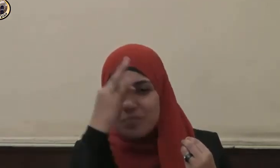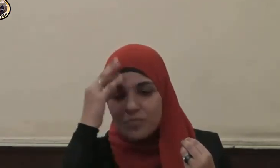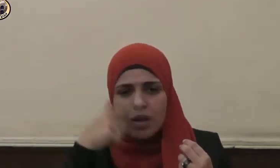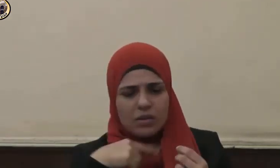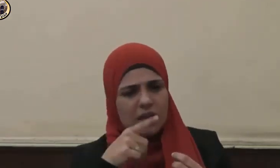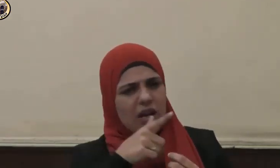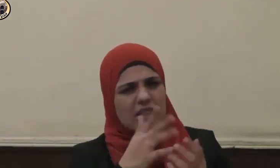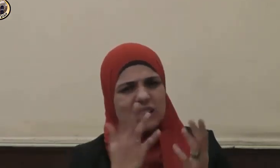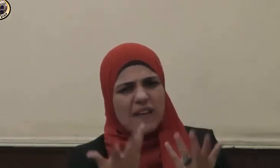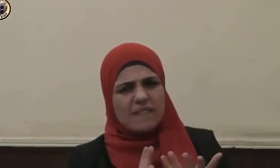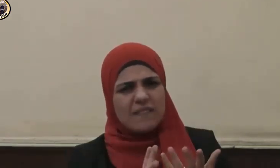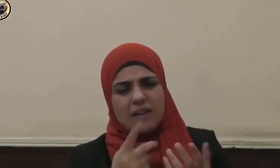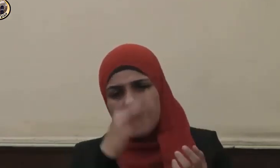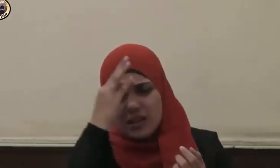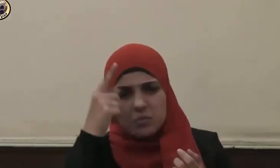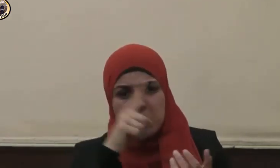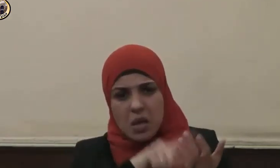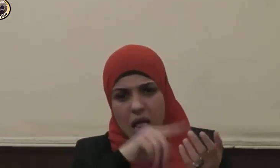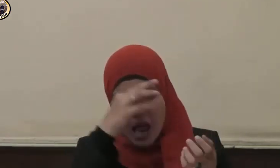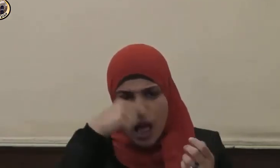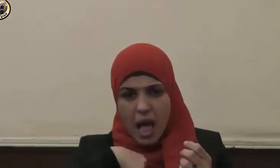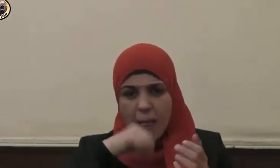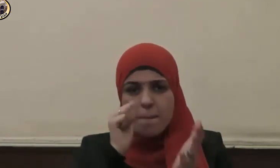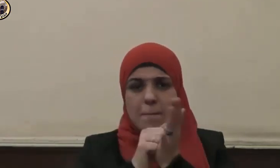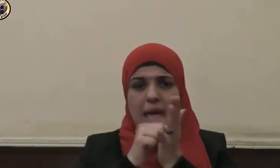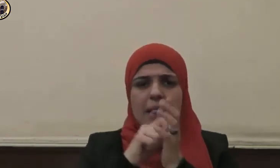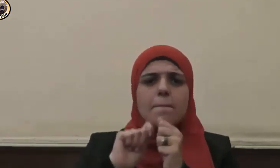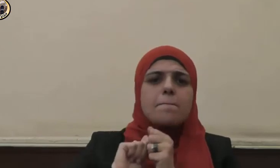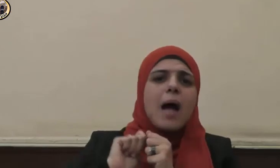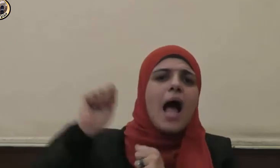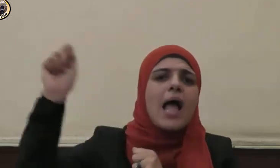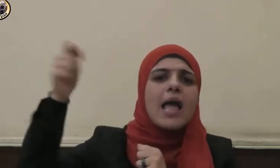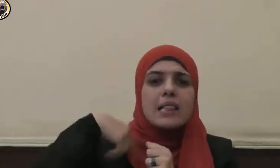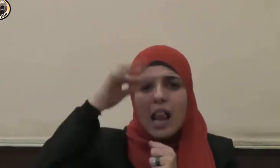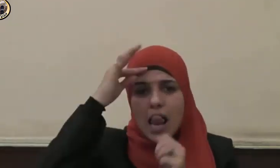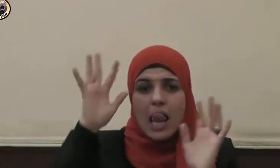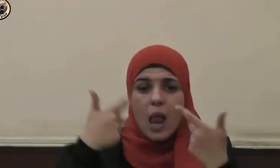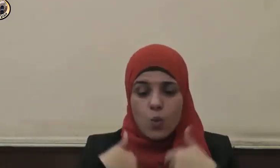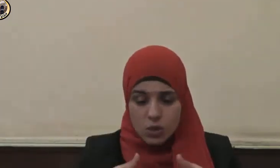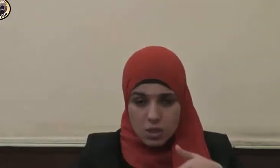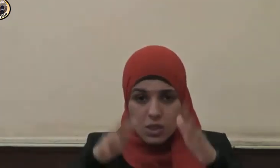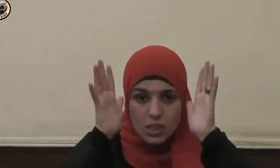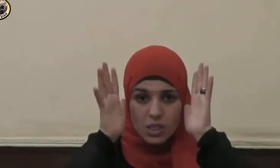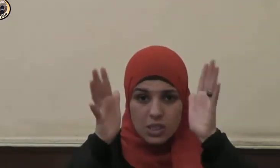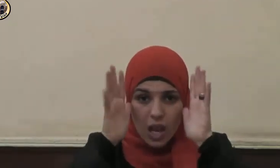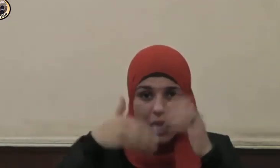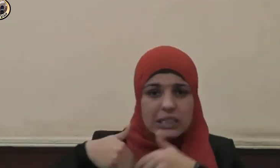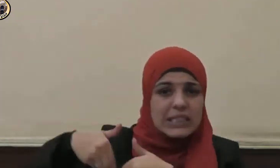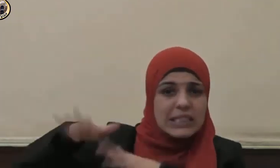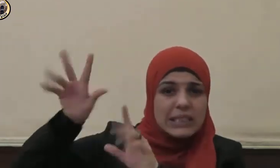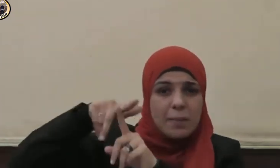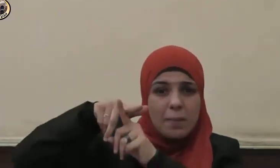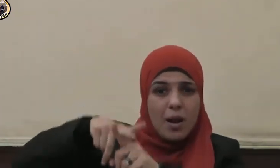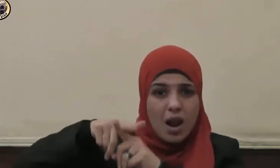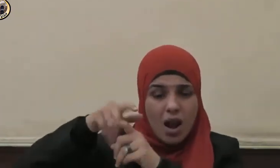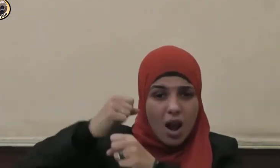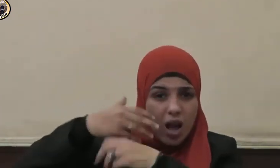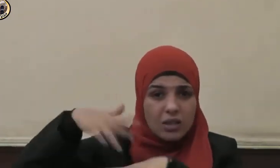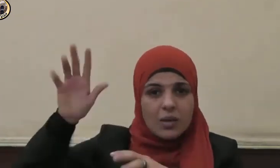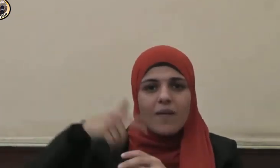إن منزلي بعيد فلو صليت وتركت لم آت أهلي إلى